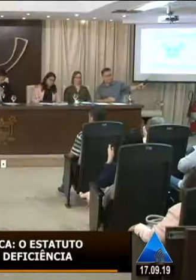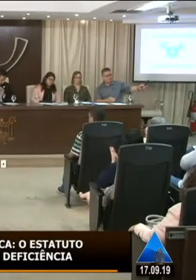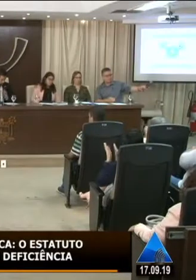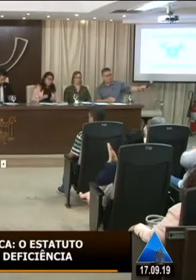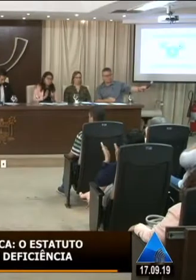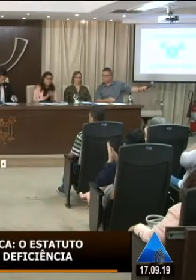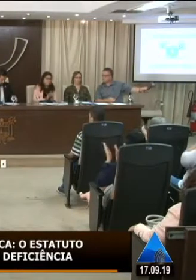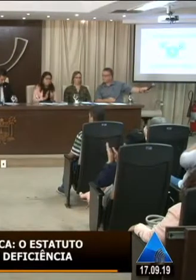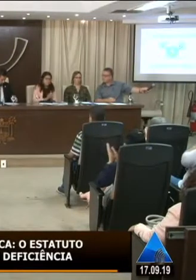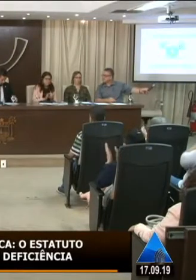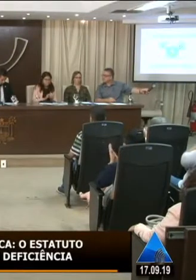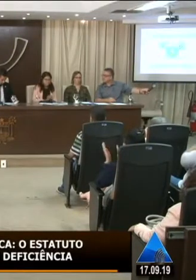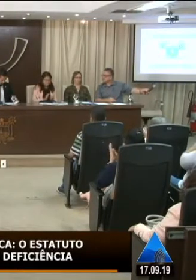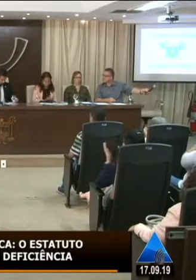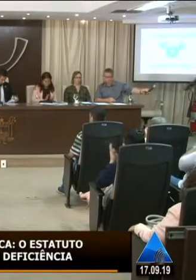Agradeço.